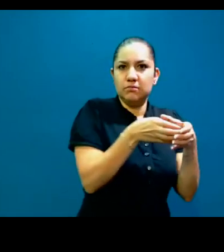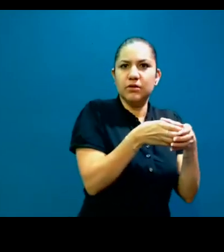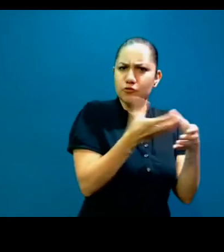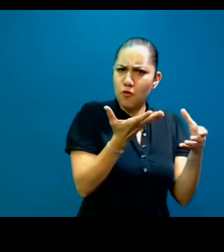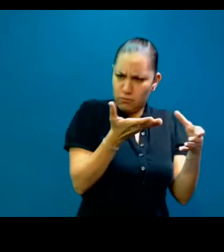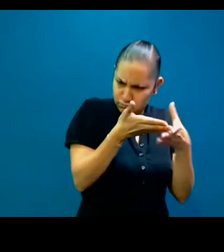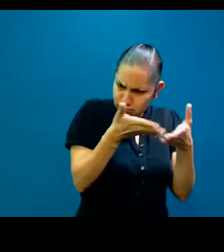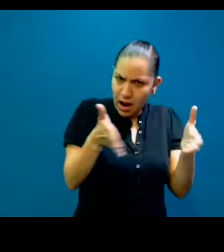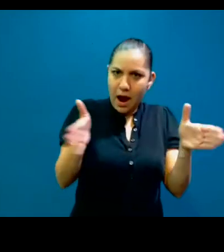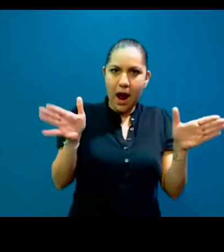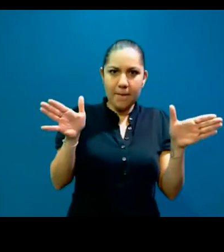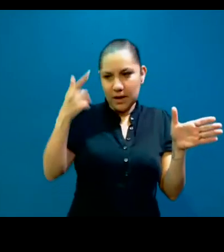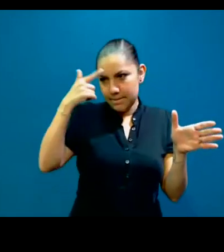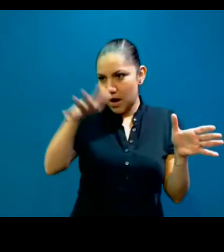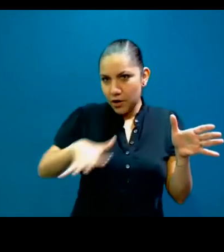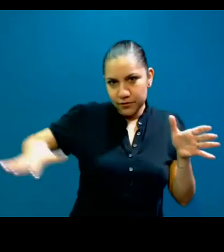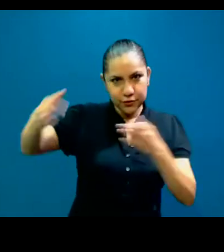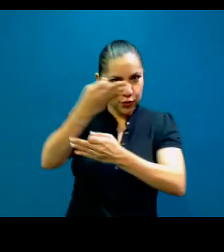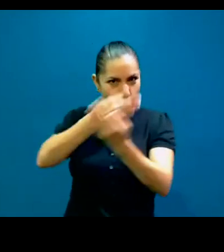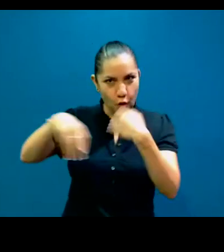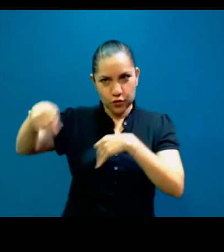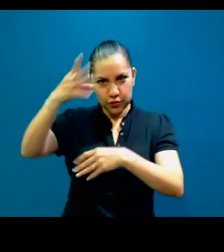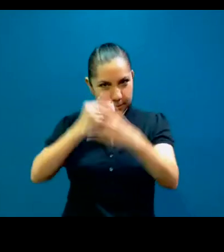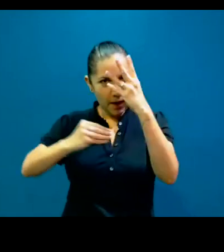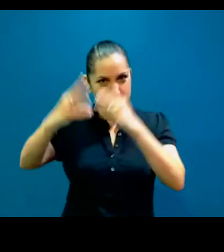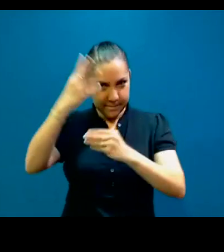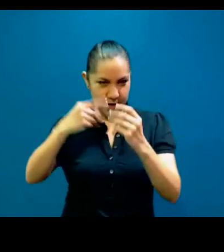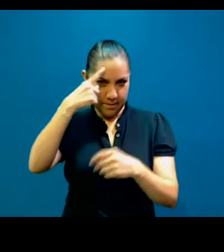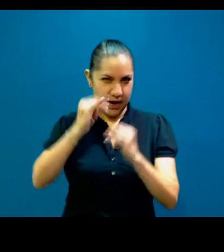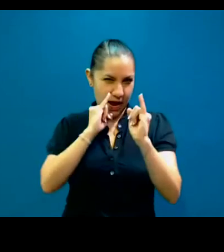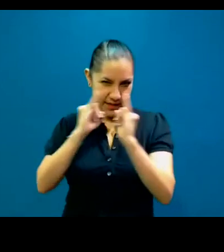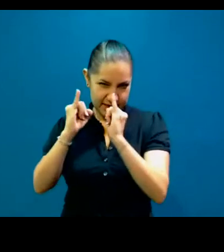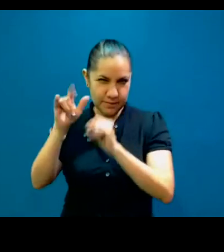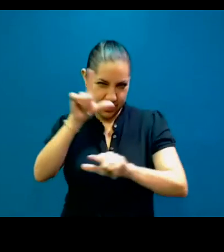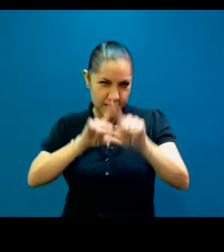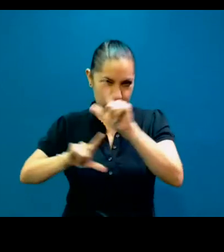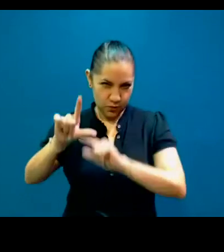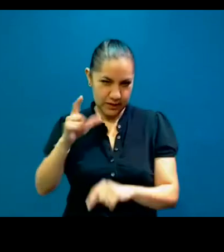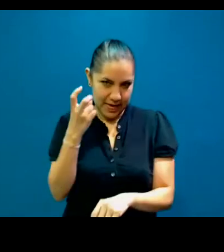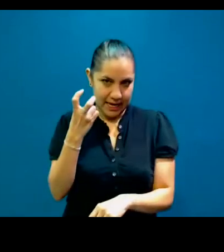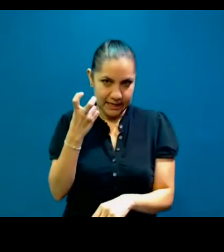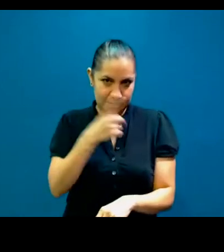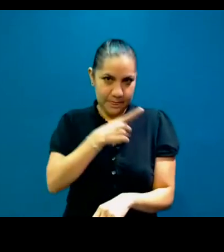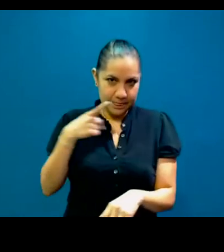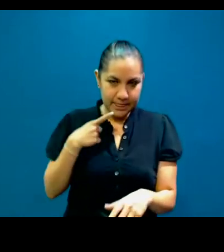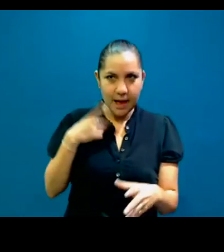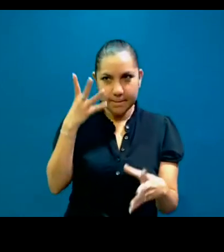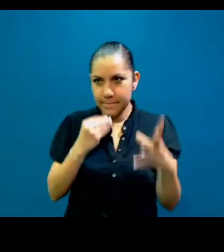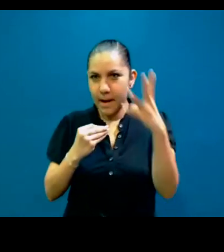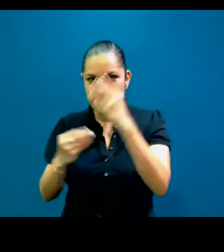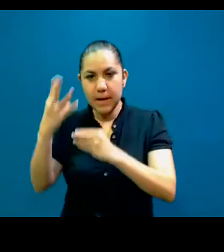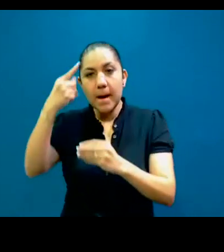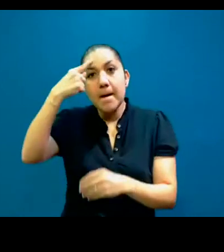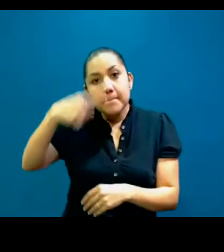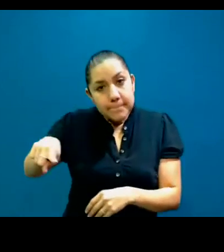tiene, que está relacionado con los intérpretes, con la formación de intérpretes de lengua de señas, para lograr una formación en la medida, en la